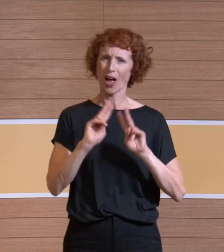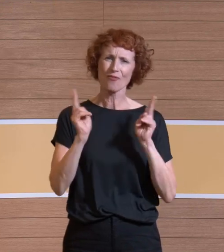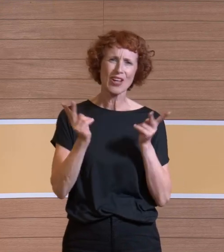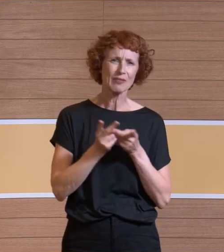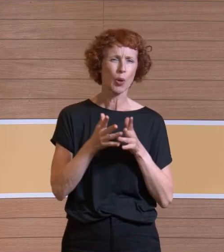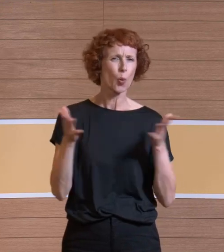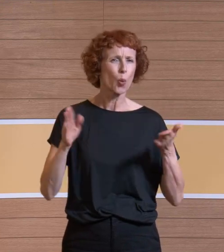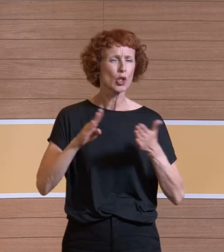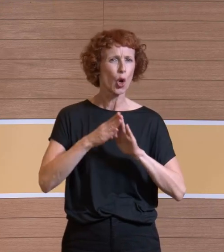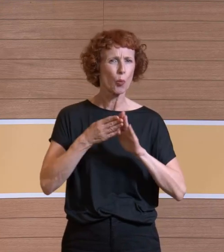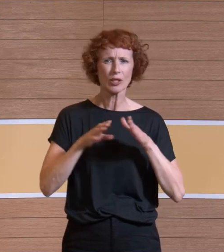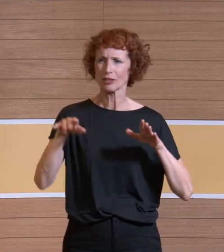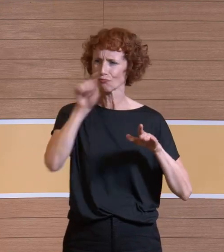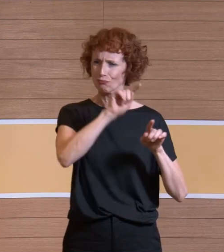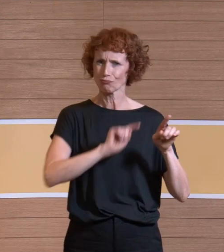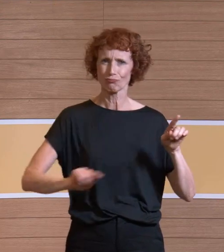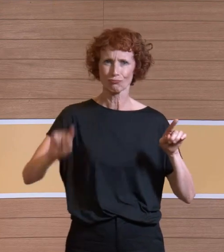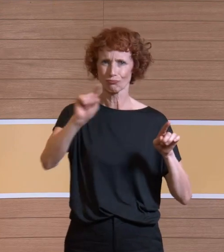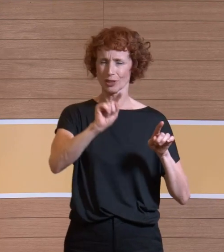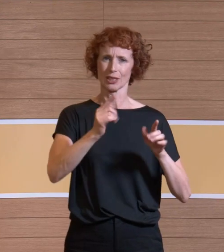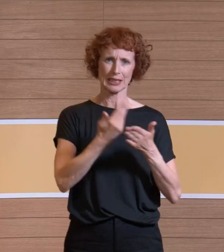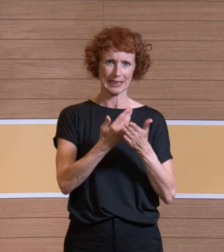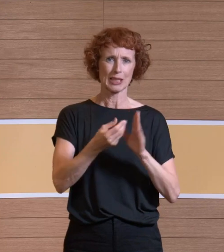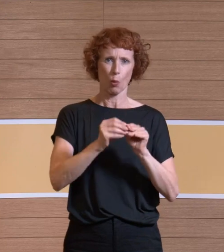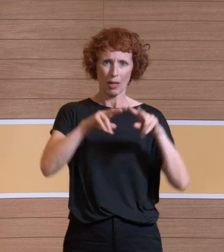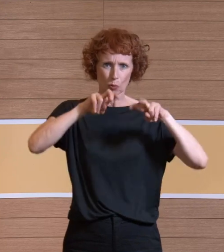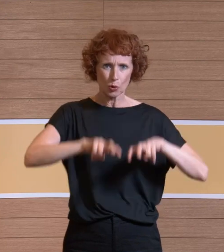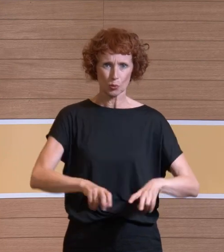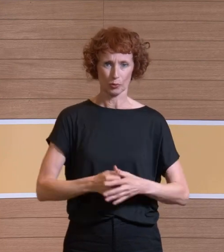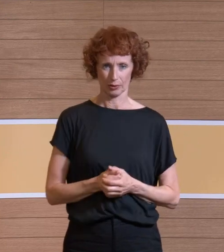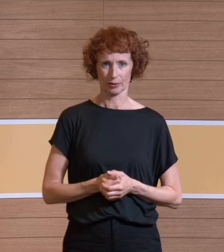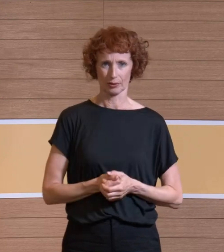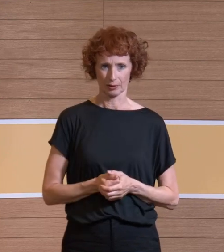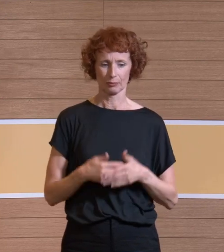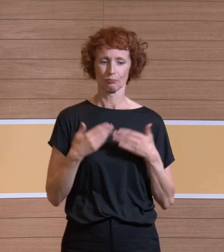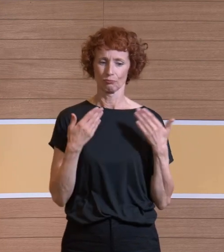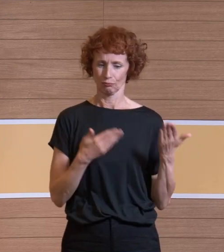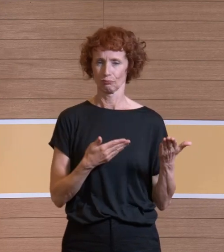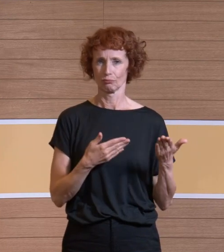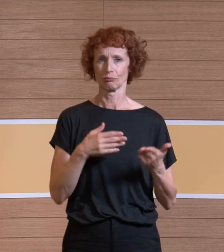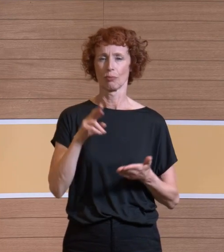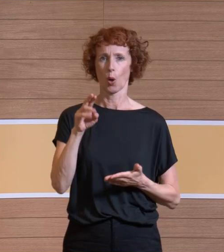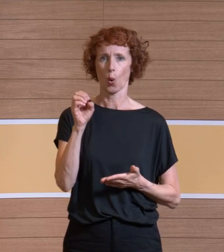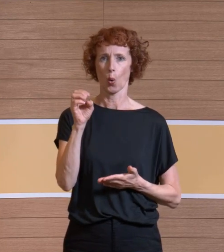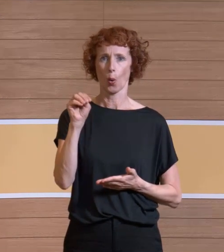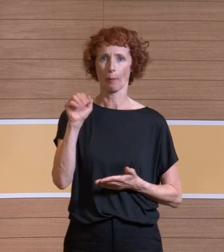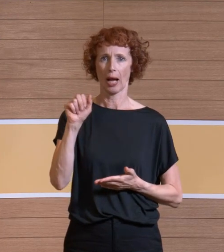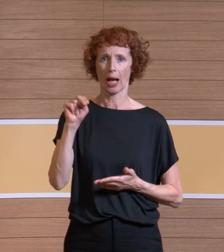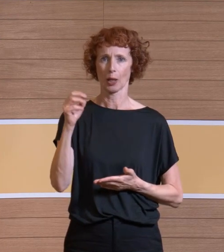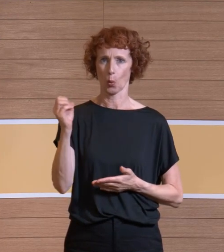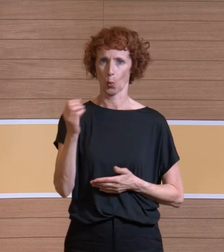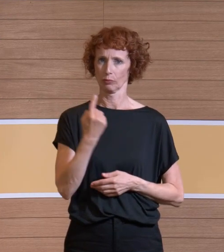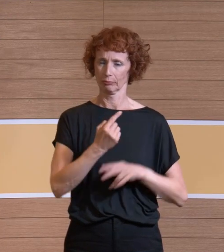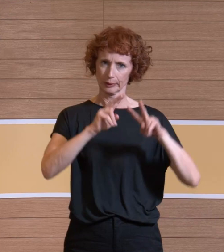Community, die sich mit diesem Problem beschäftigt, hat Romano sich damit auseinandergesetzt.